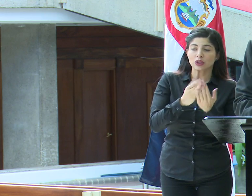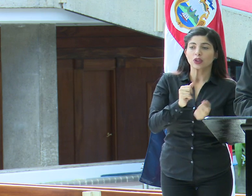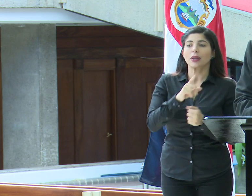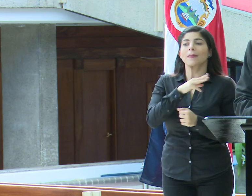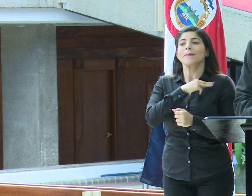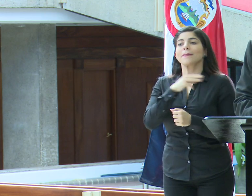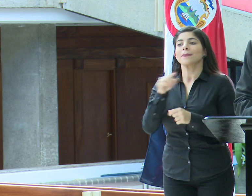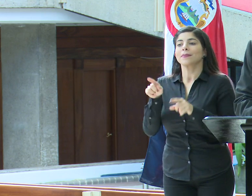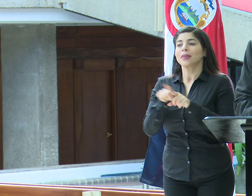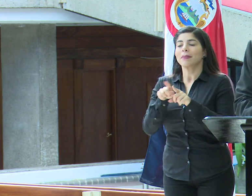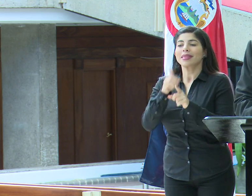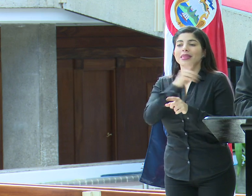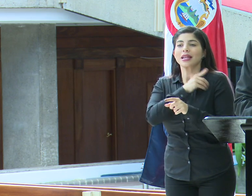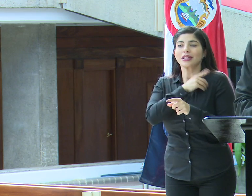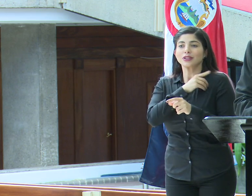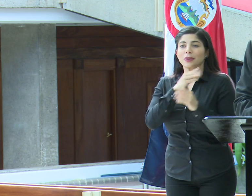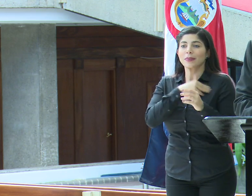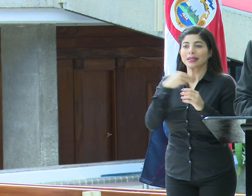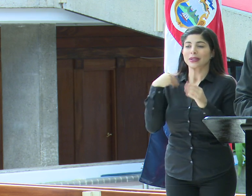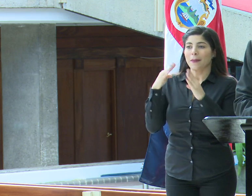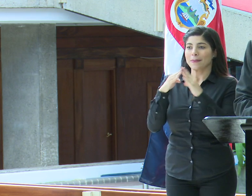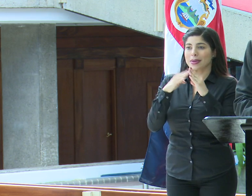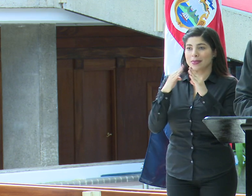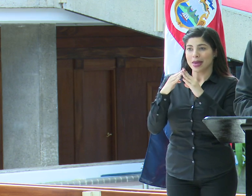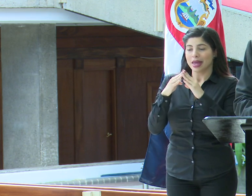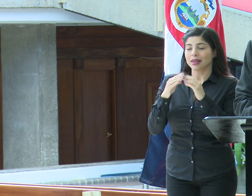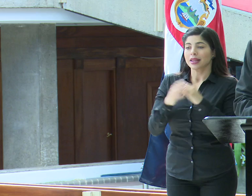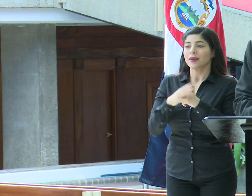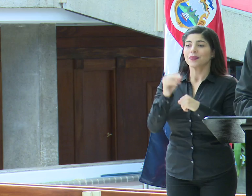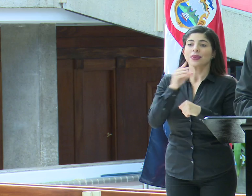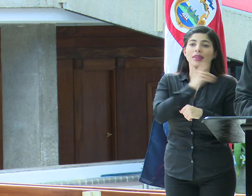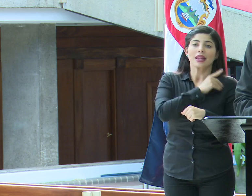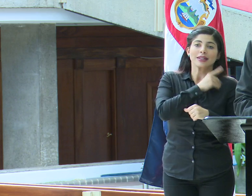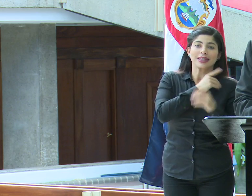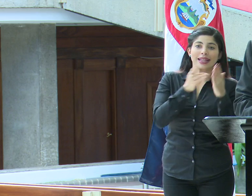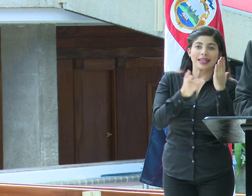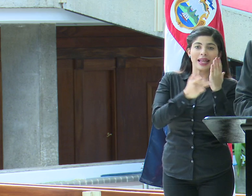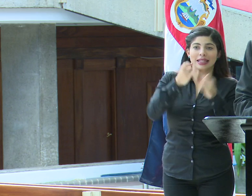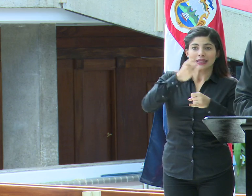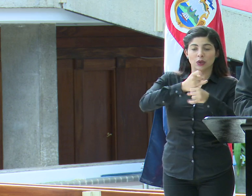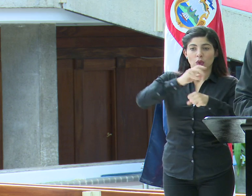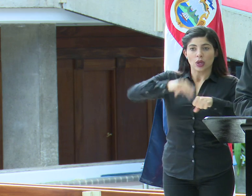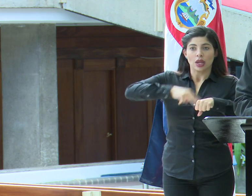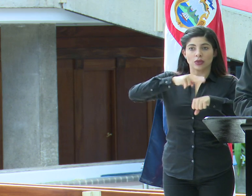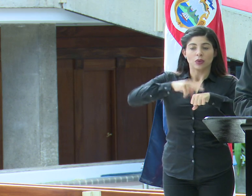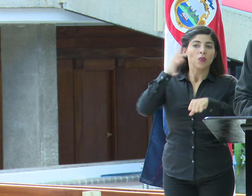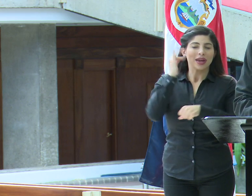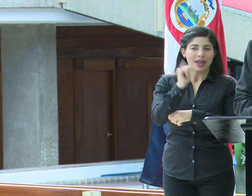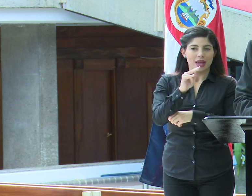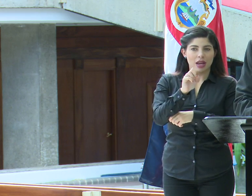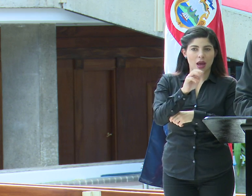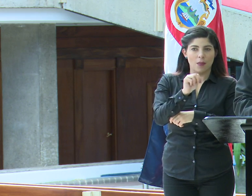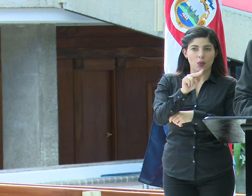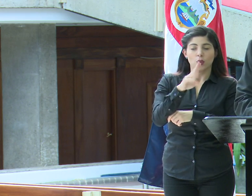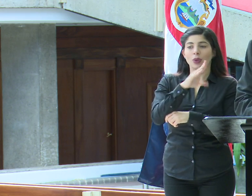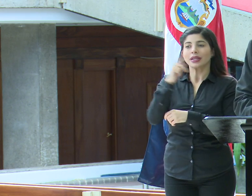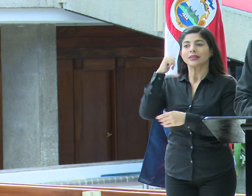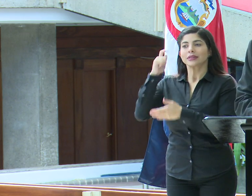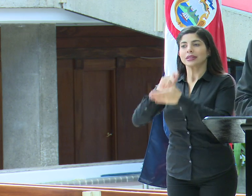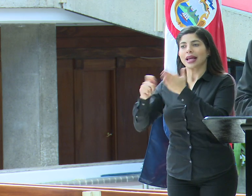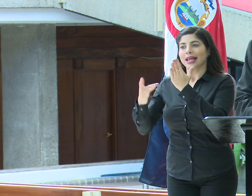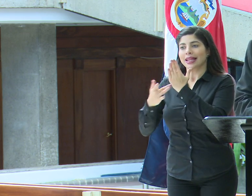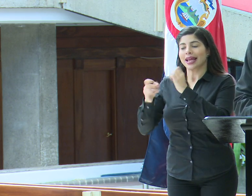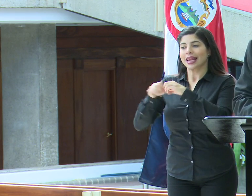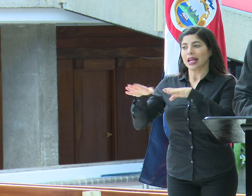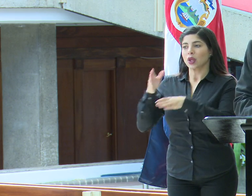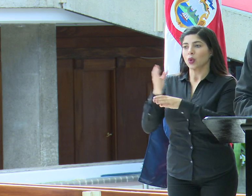Asentamientos Humanos del Ministerio de Vivienda, la Dirección Técnica del Instituto Nacional de las Mujeres y la Secretaría Técnica de